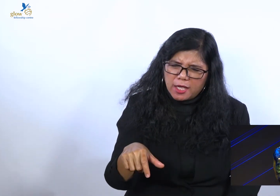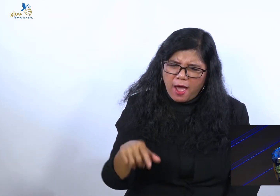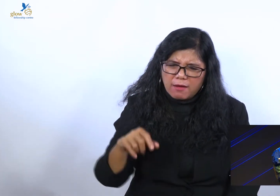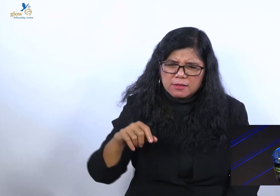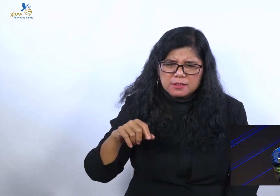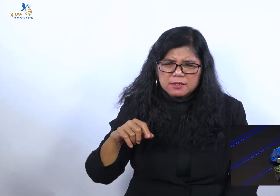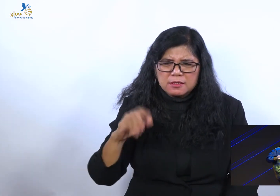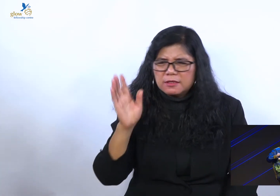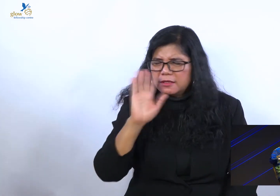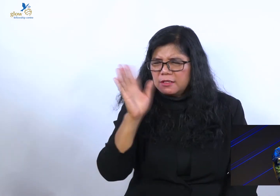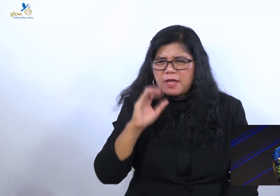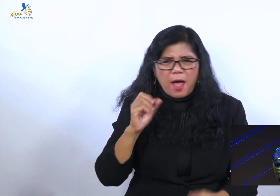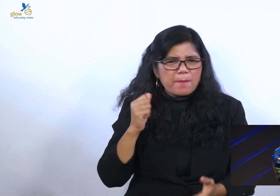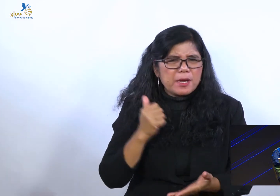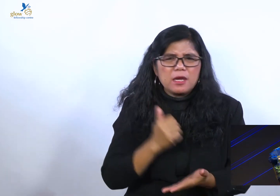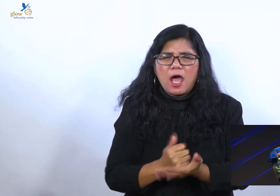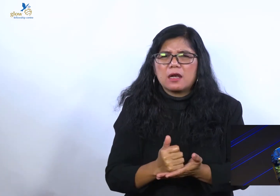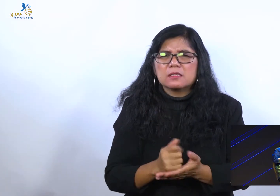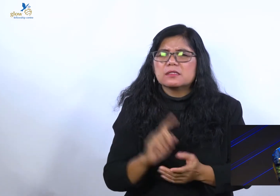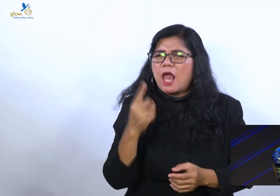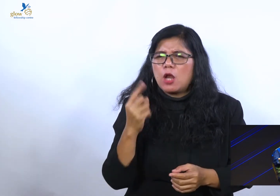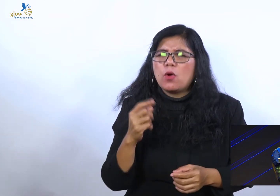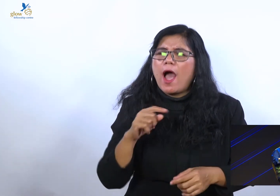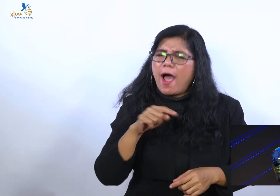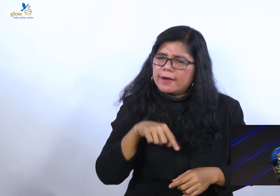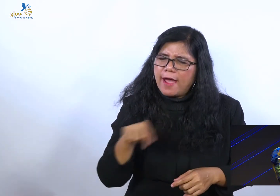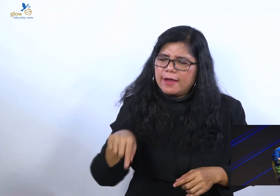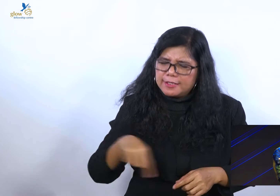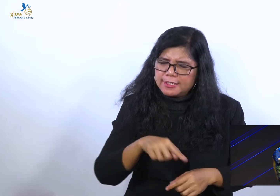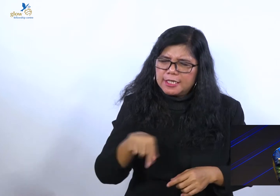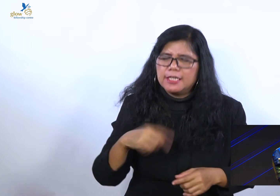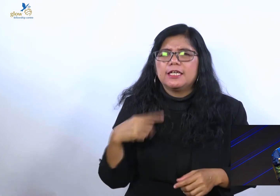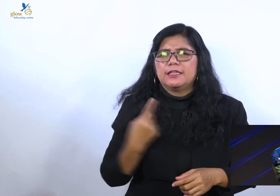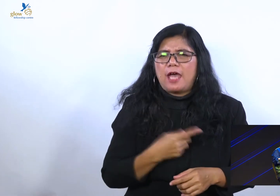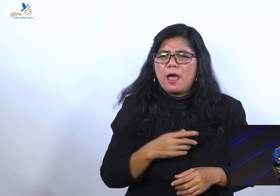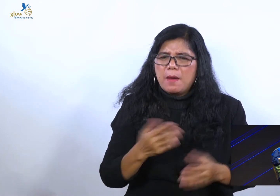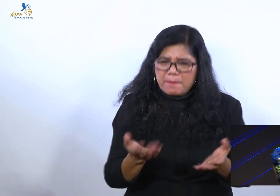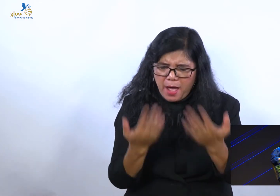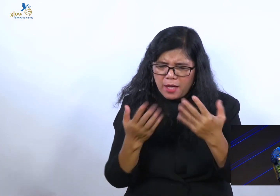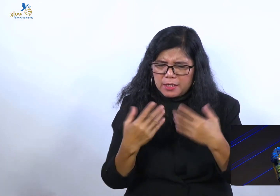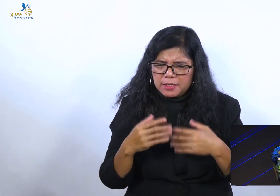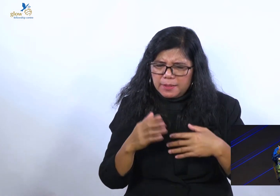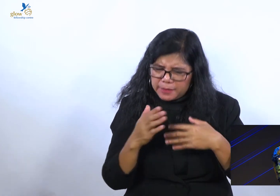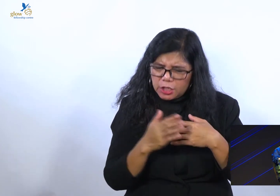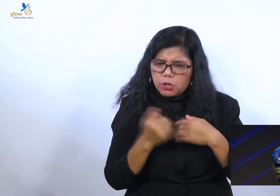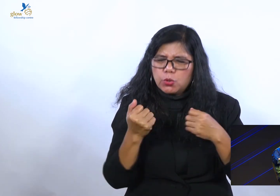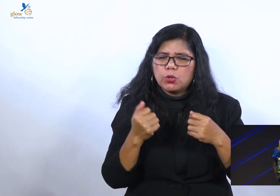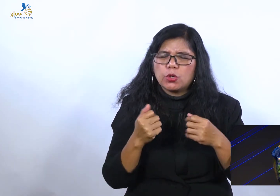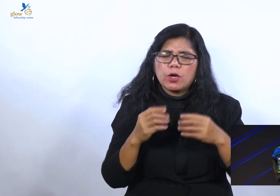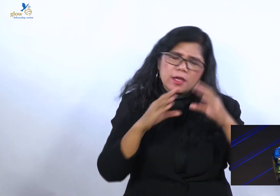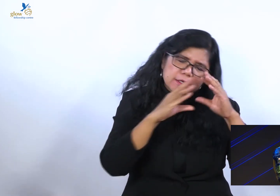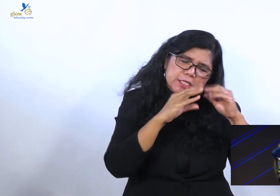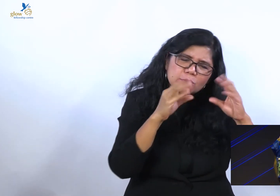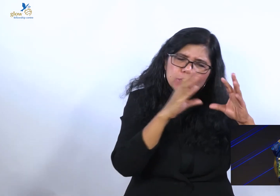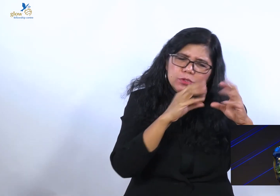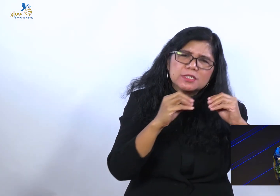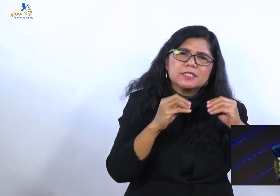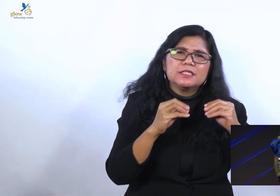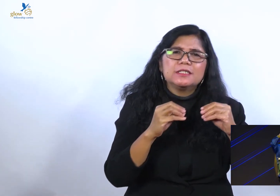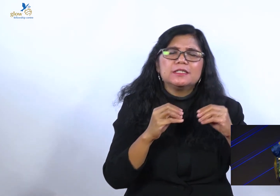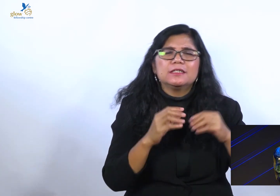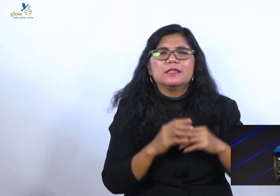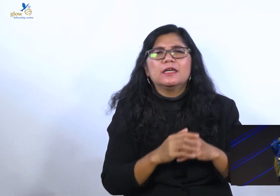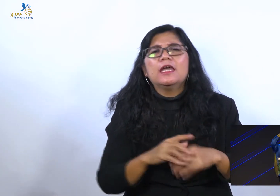kabarkan kasih. Mari kita saling menolong. Mari kita saling membantu. Mari kita saling menegur. Mari kita saling berdiskusi. Karena ingat